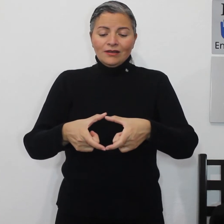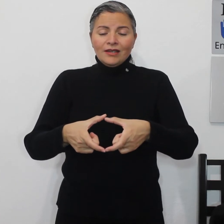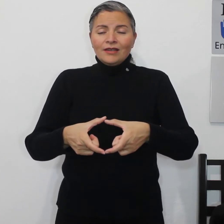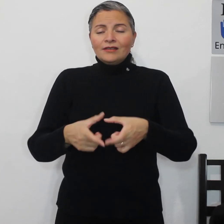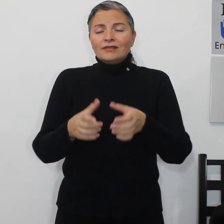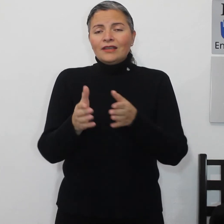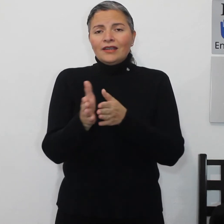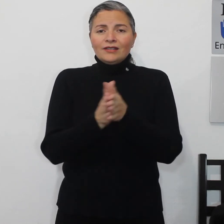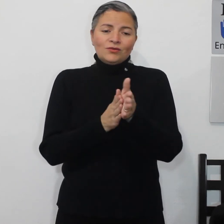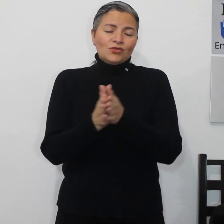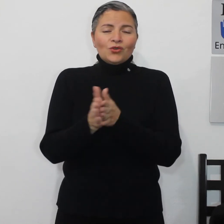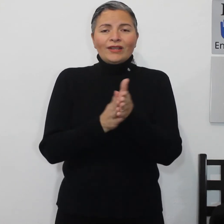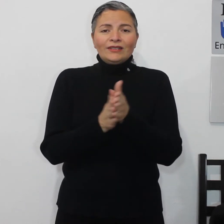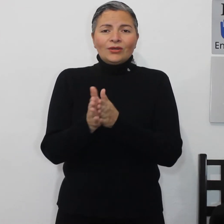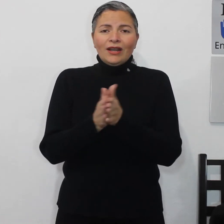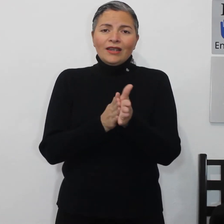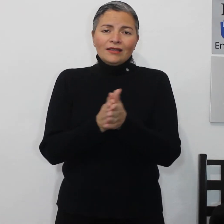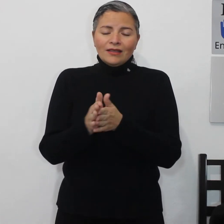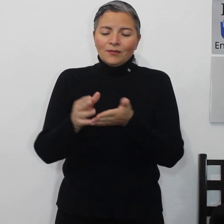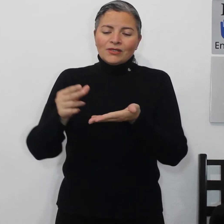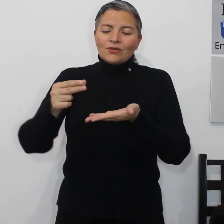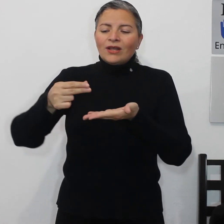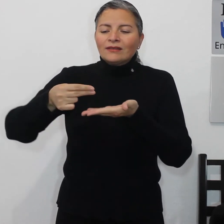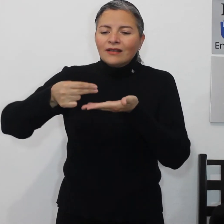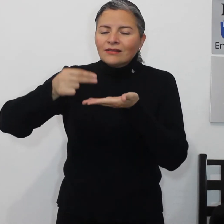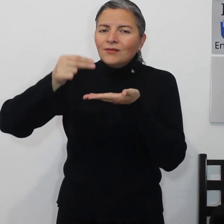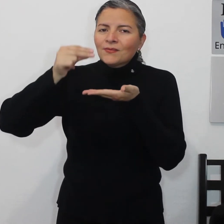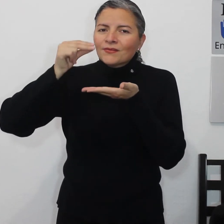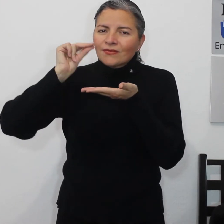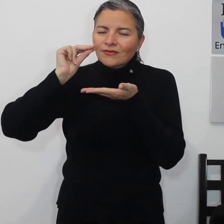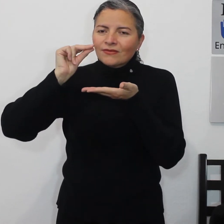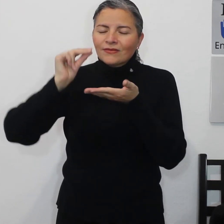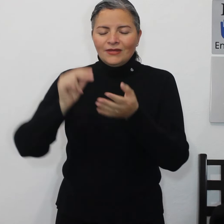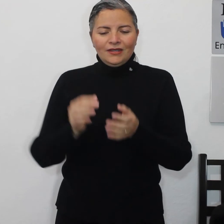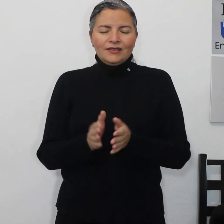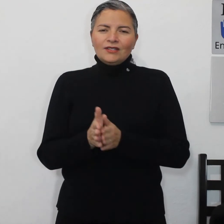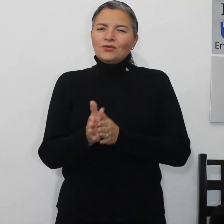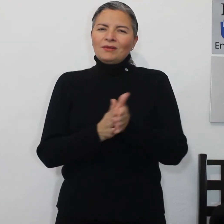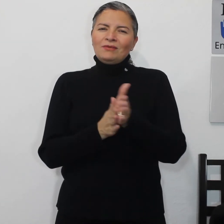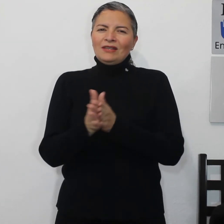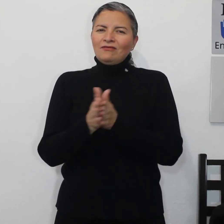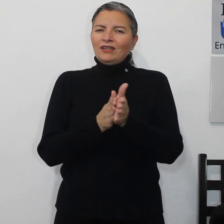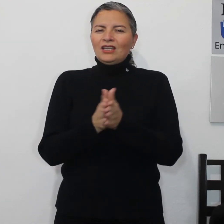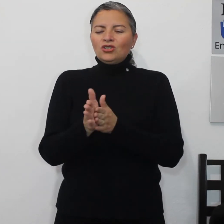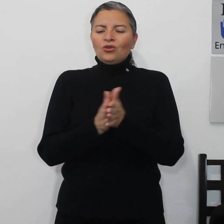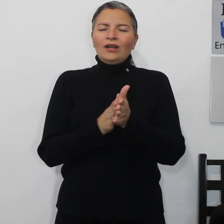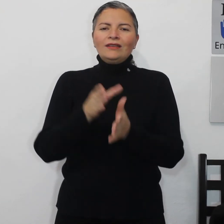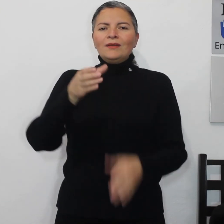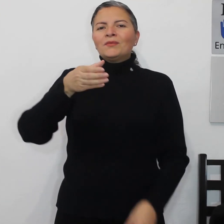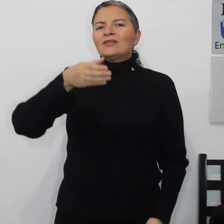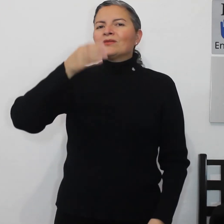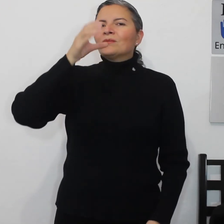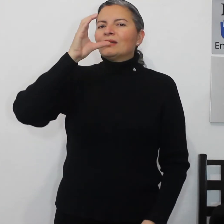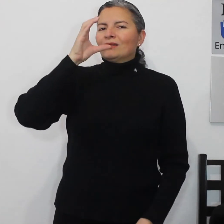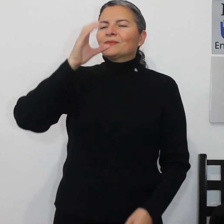si es un chocolatito caliente pues con la taza y si es una bebida fría de chocolate pues en un vaso